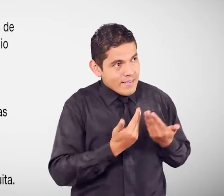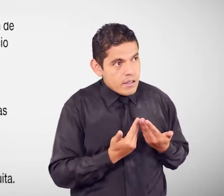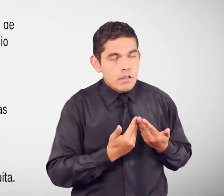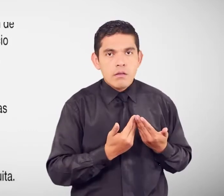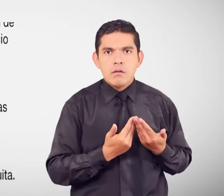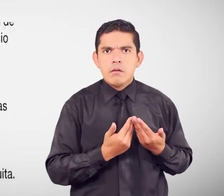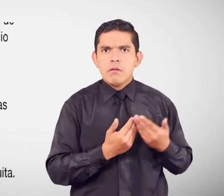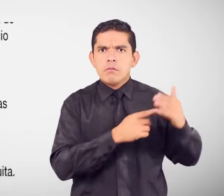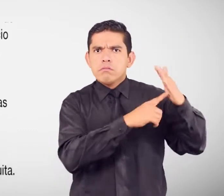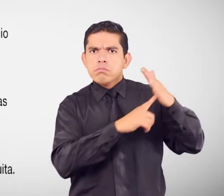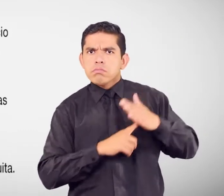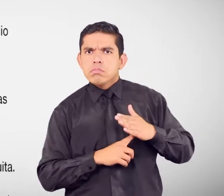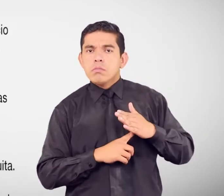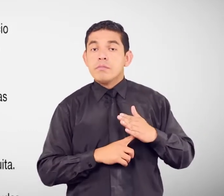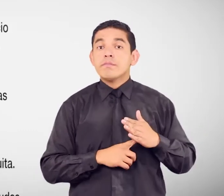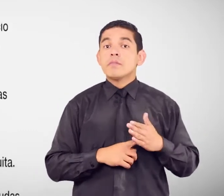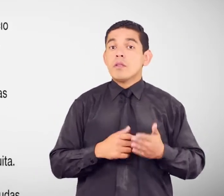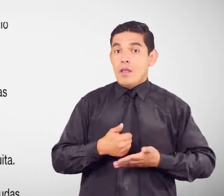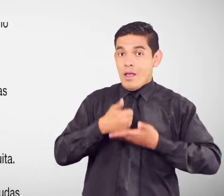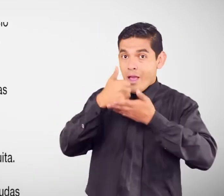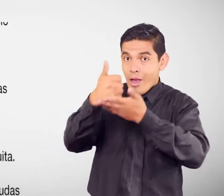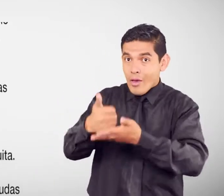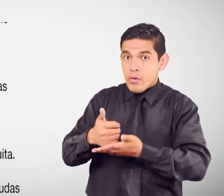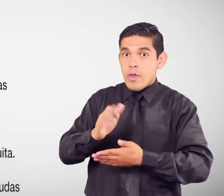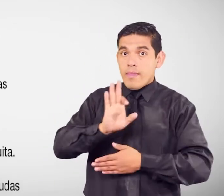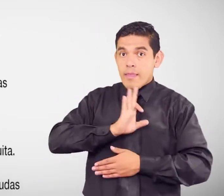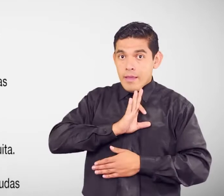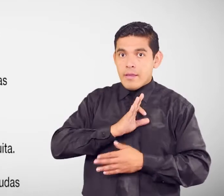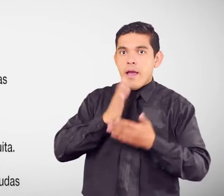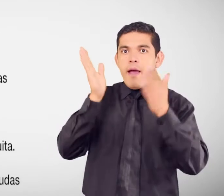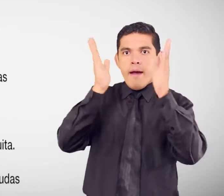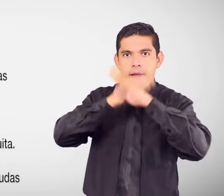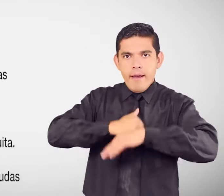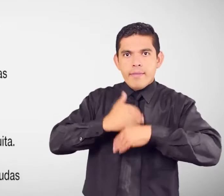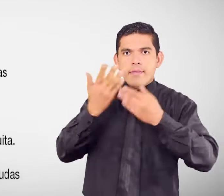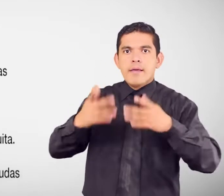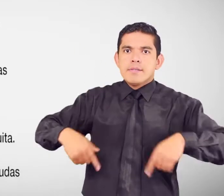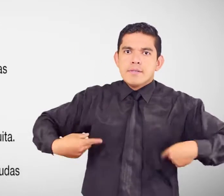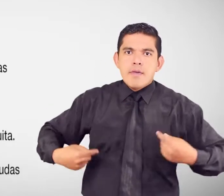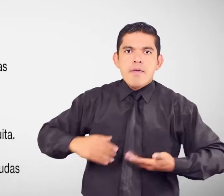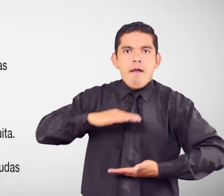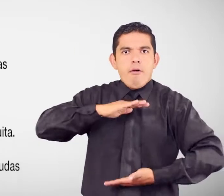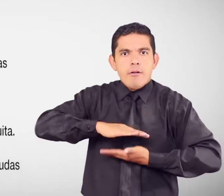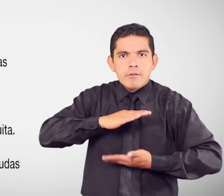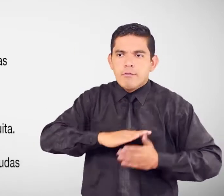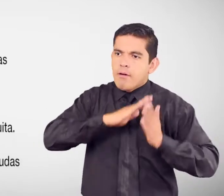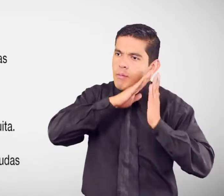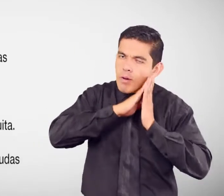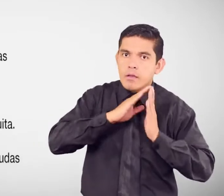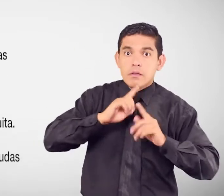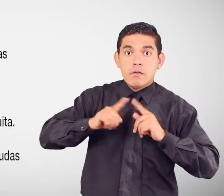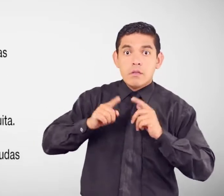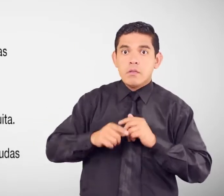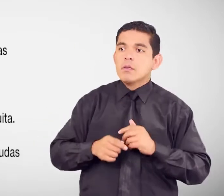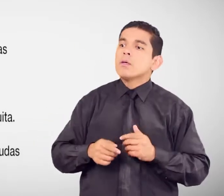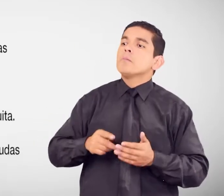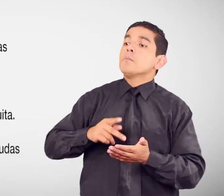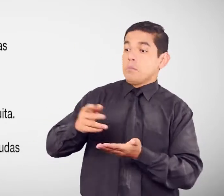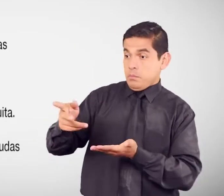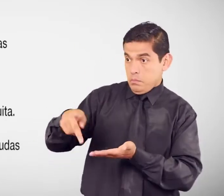ayudas técnicas Es gratuita La vulneración Se produce Cuando te quieren Cobrar Por la entrega De las ayudas técnicas